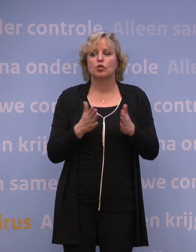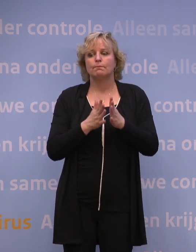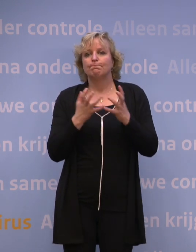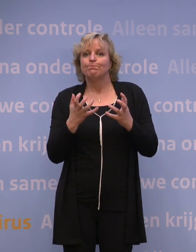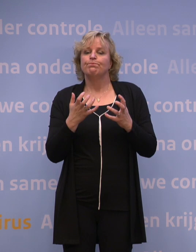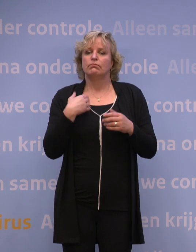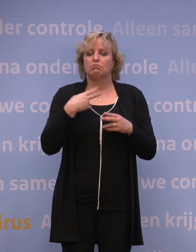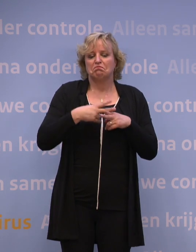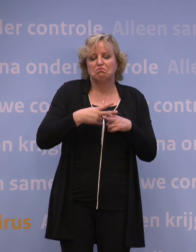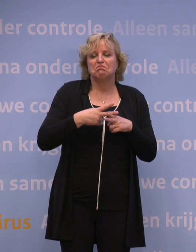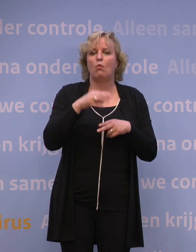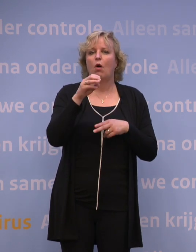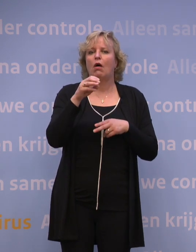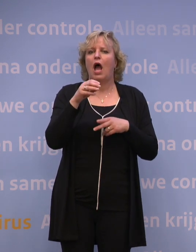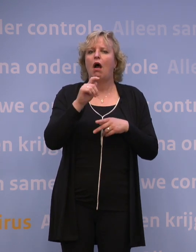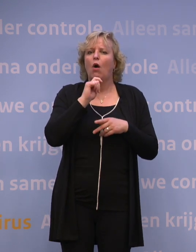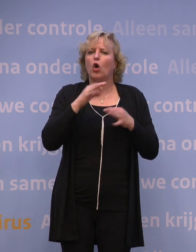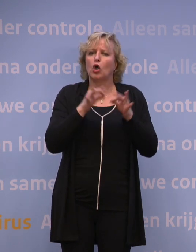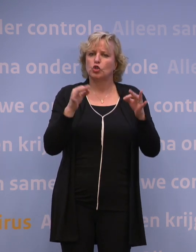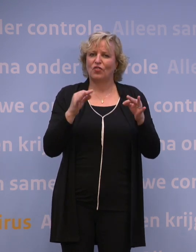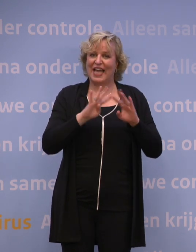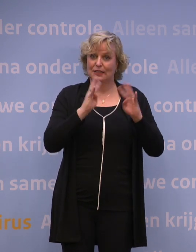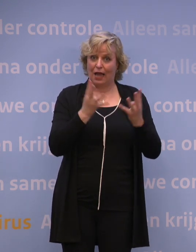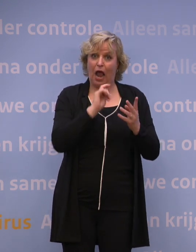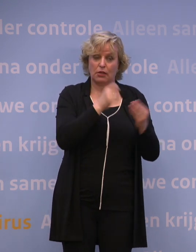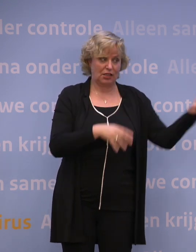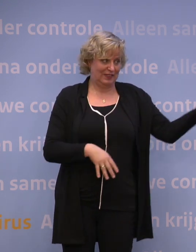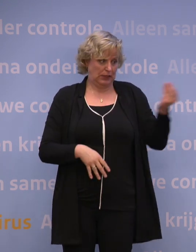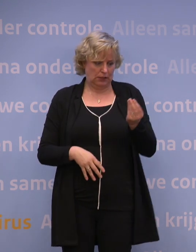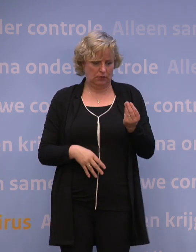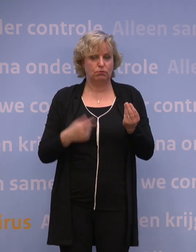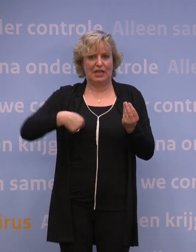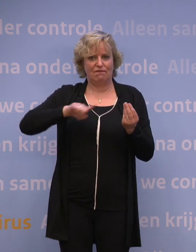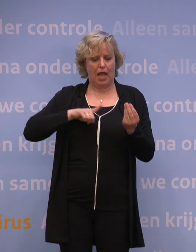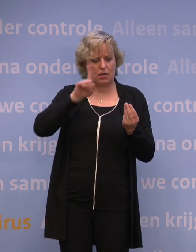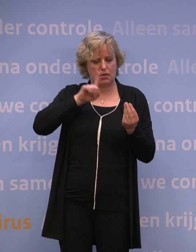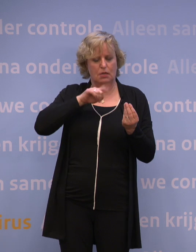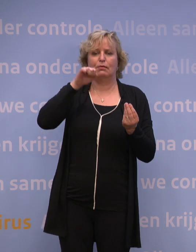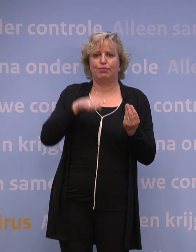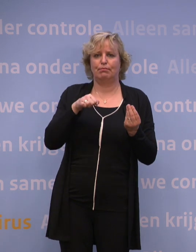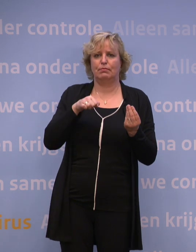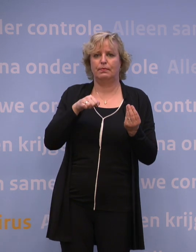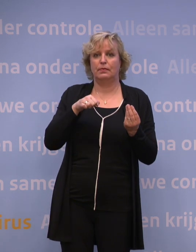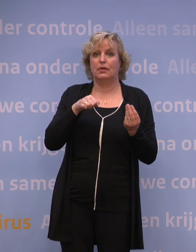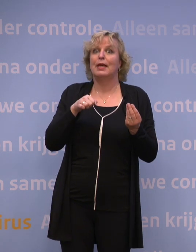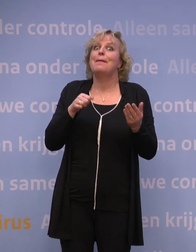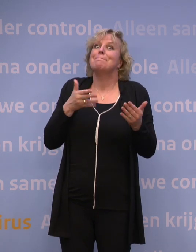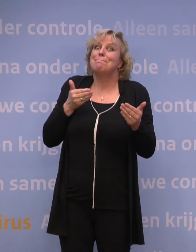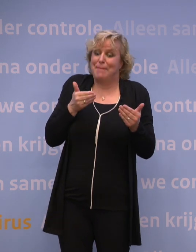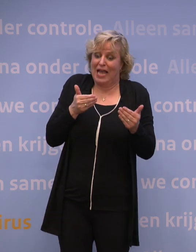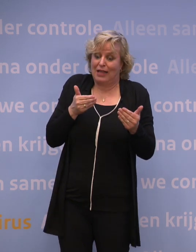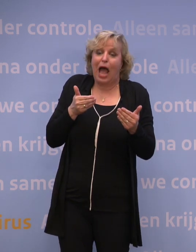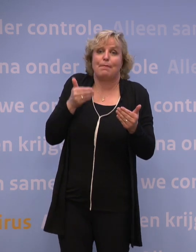advies van de Gezondheidsraad en we zullen dan een besluit nemen. We zijn er bijna, maar nog niet helemaal.